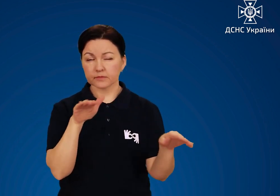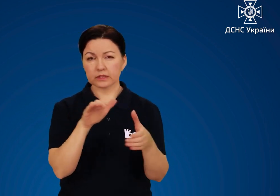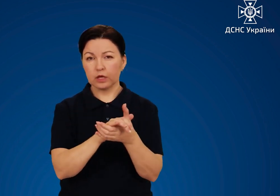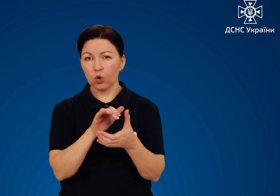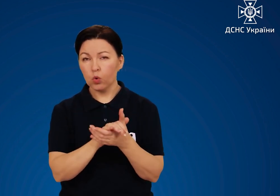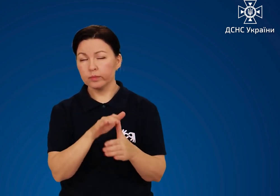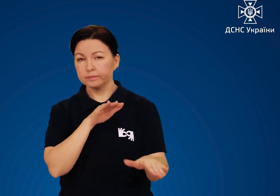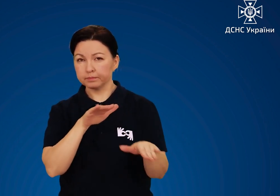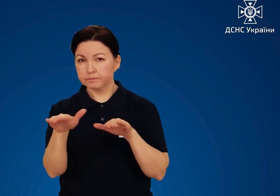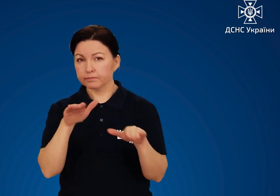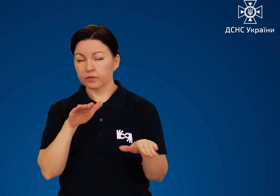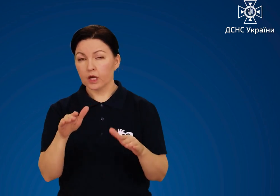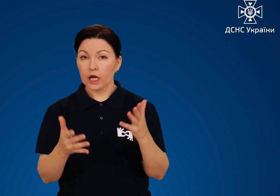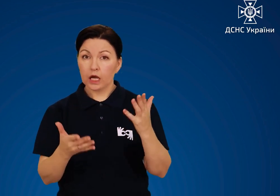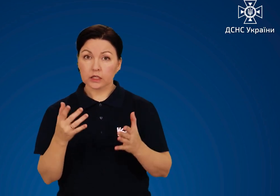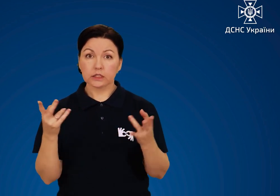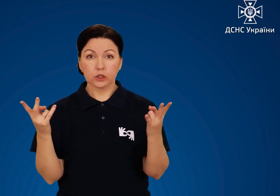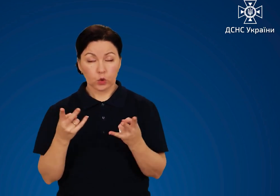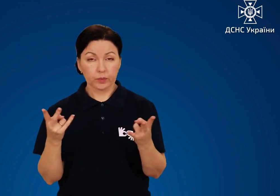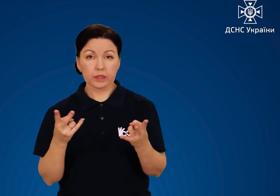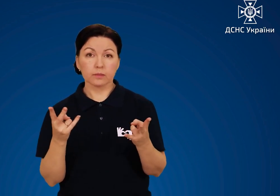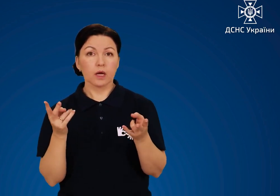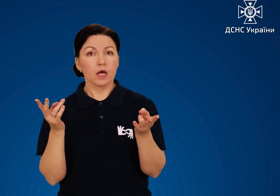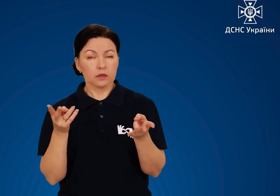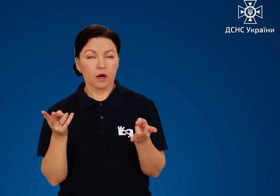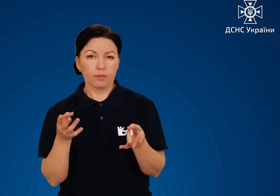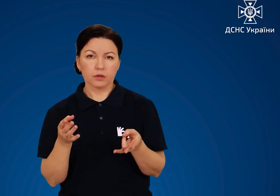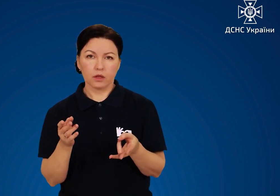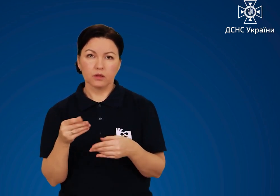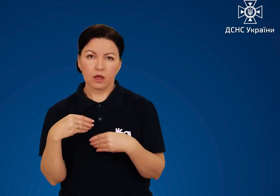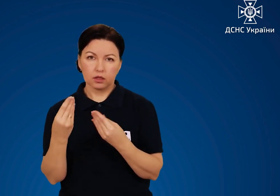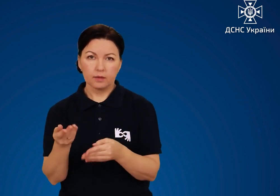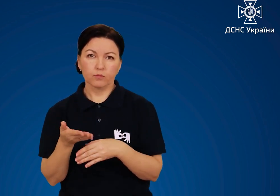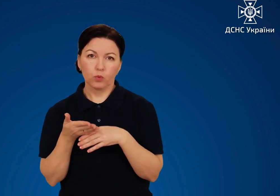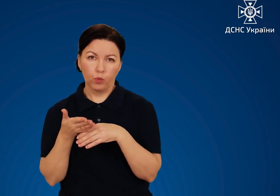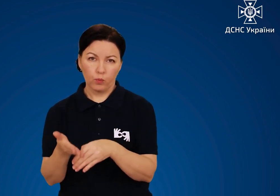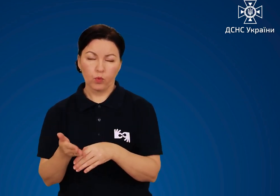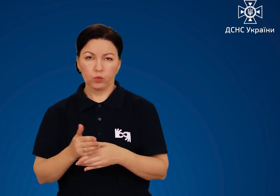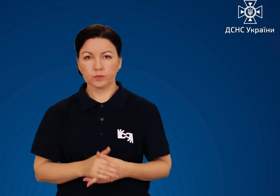знайомих. За необхідності слід надати їм допомогу.